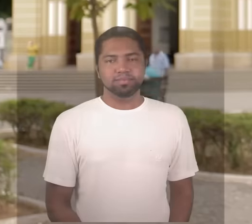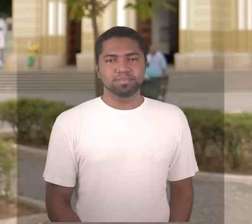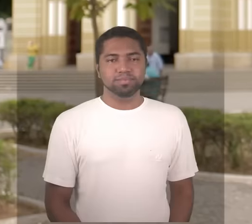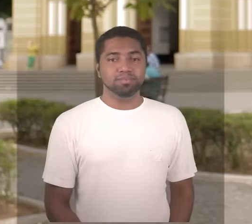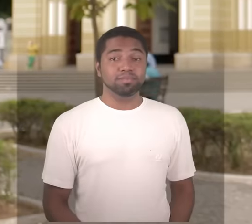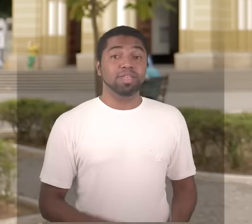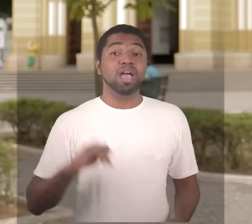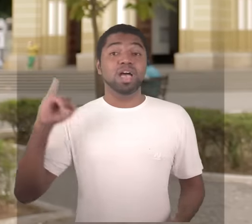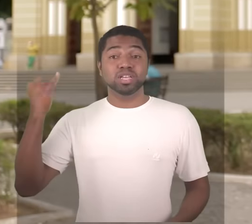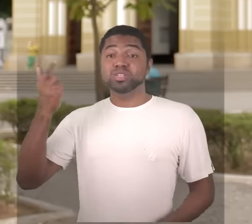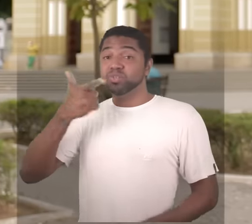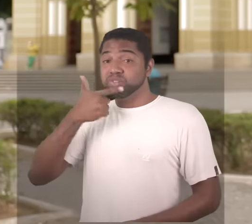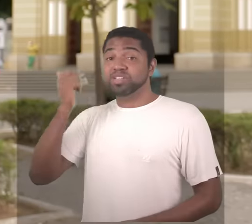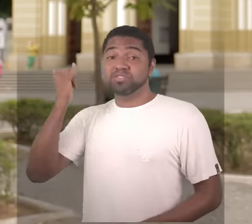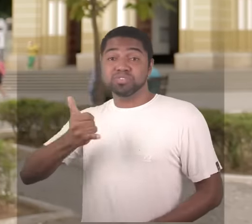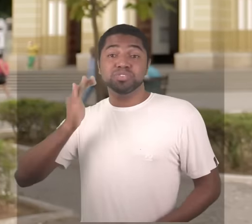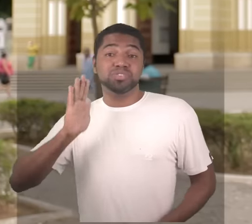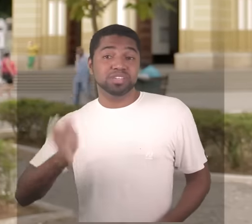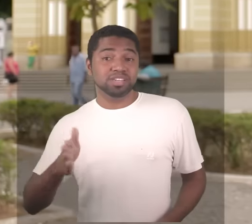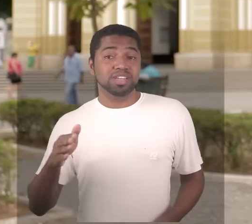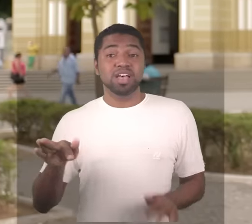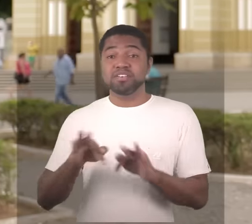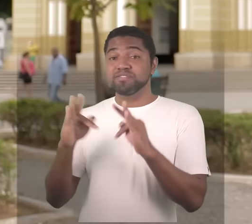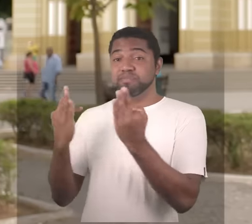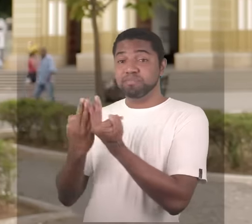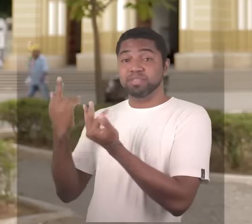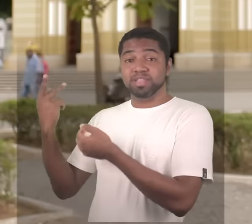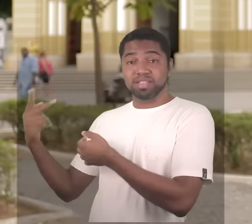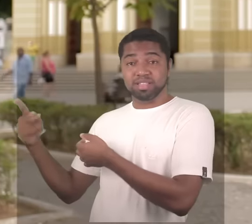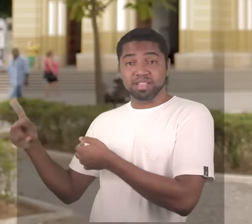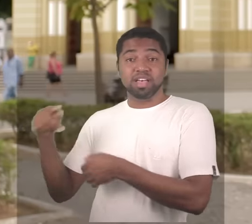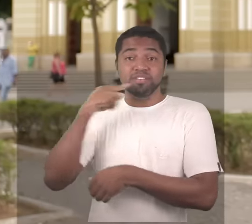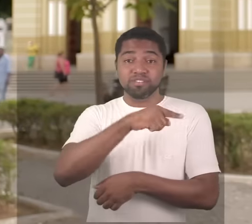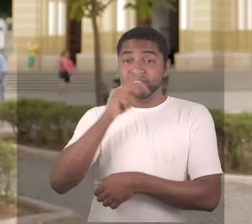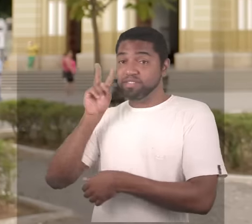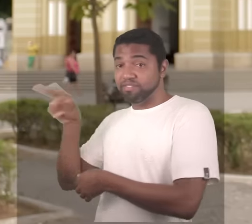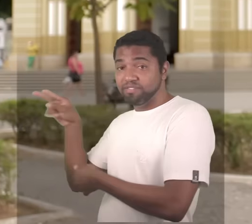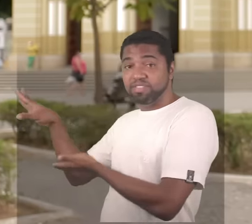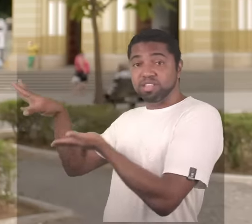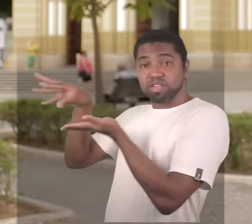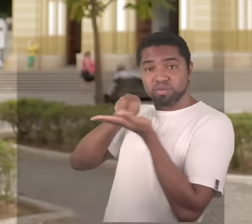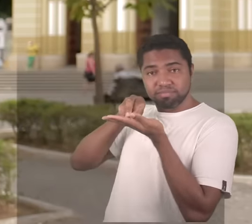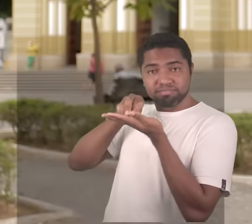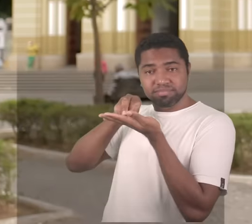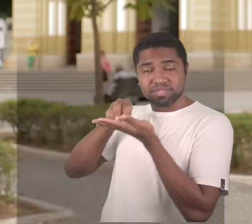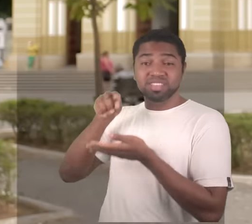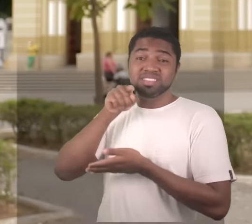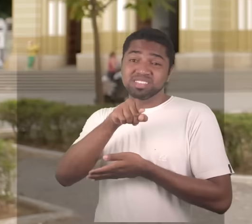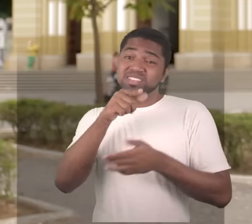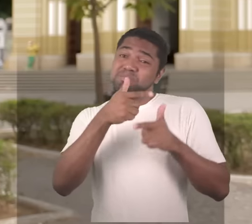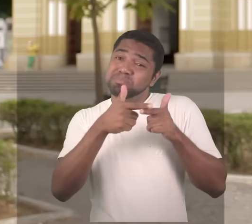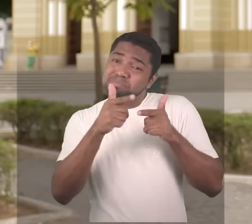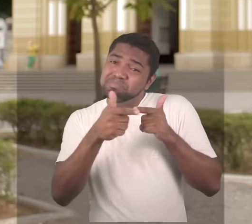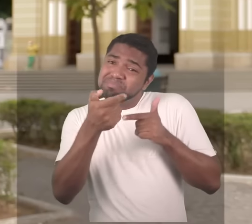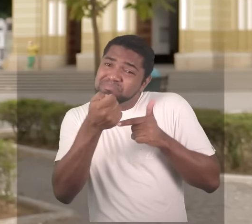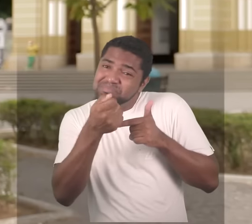disse o Juliano que a família dele sirva de exemplo pra você que às vezes está com probleminha e faz dele um problema